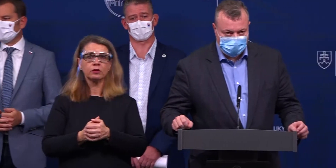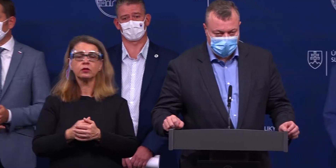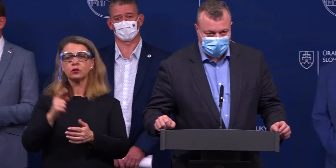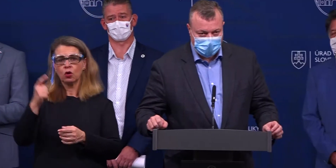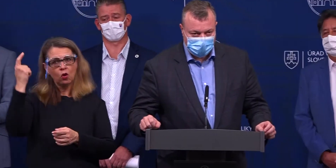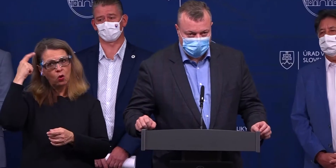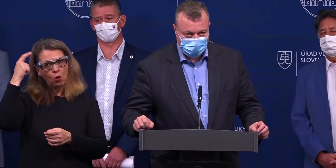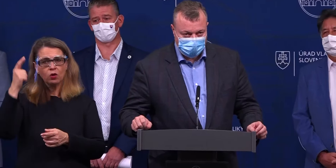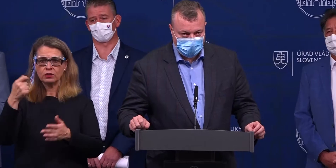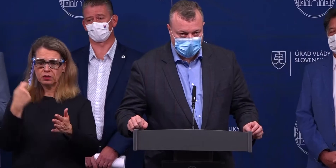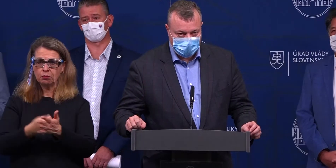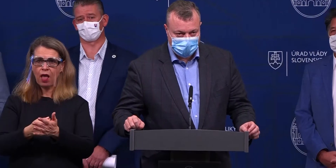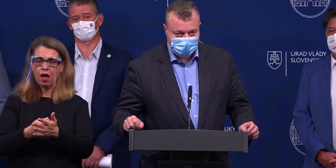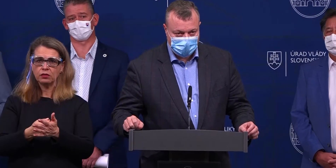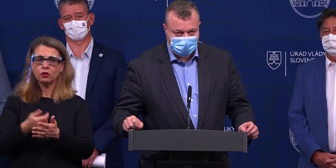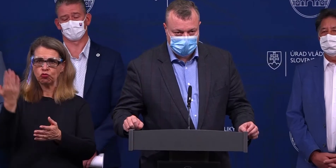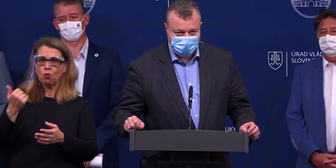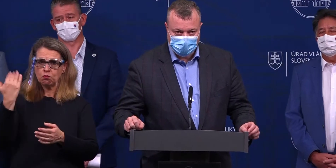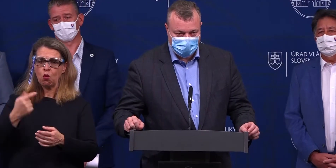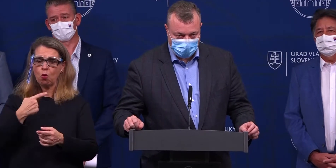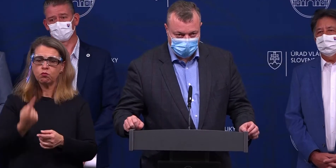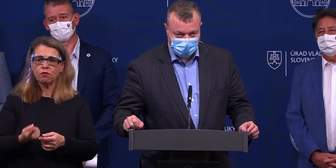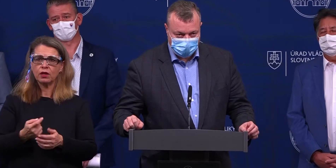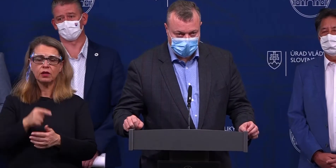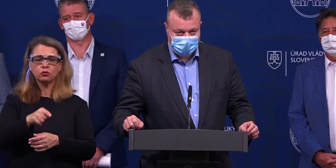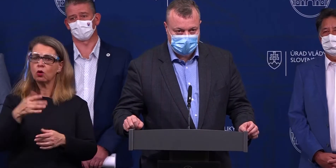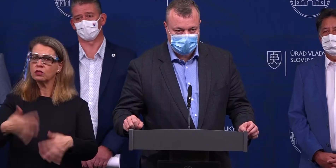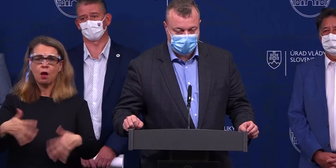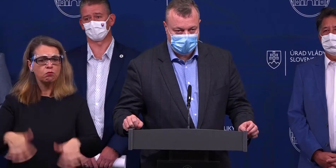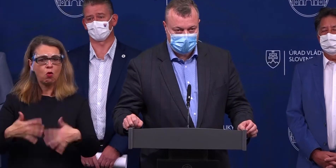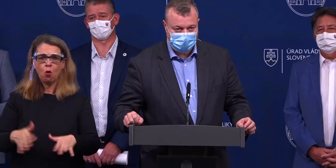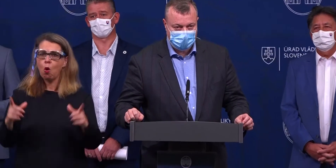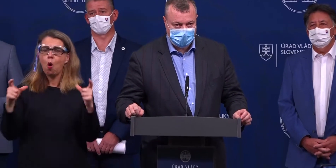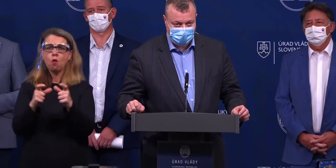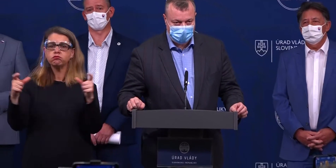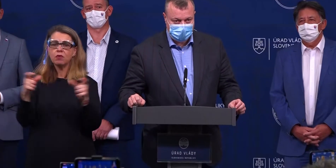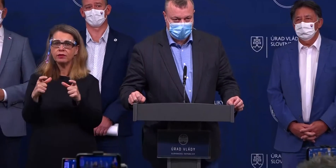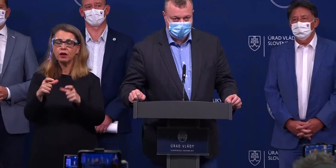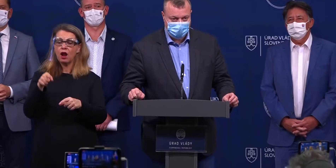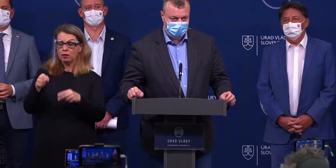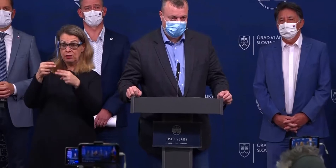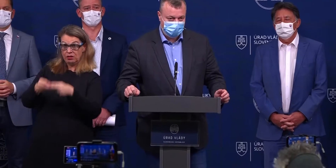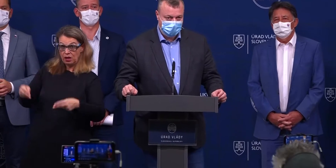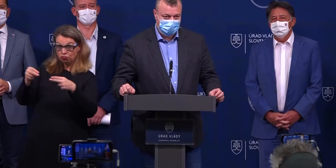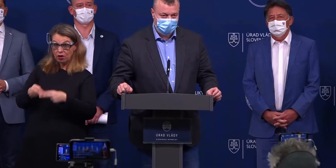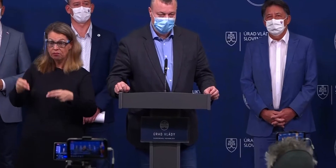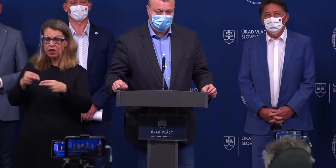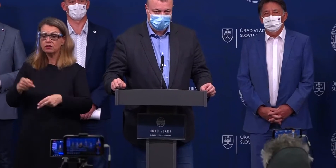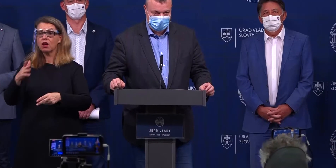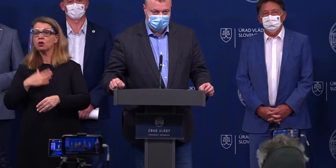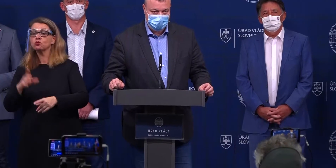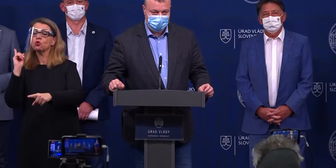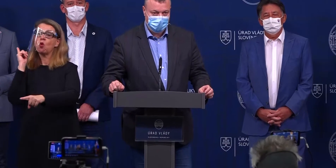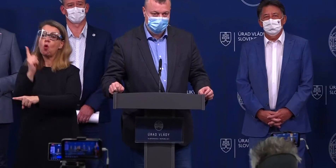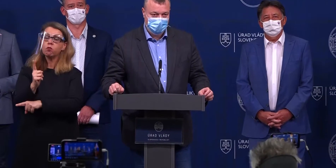Analogicky by malo platiť to, čo bolo povedané, že toto nebolo obmedzované, ale pokiaľ je tam reštaurácia alebo proste chcú si niečo objednať,